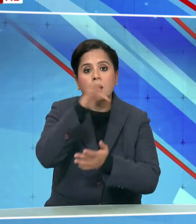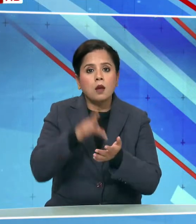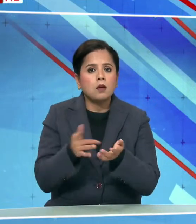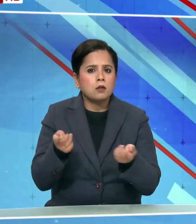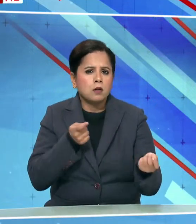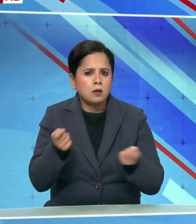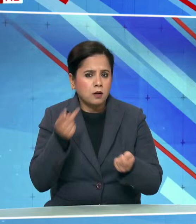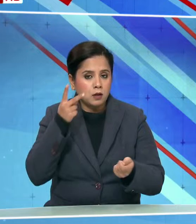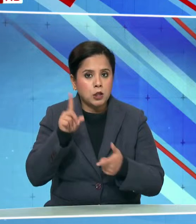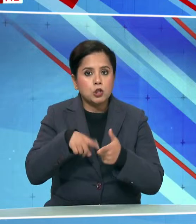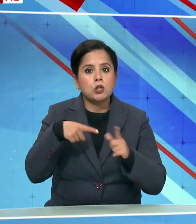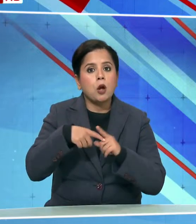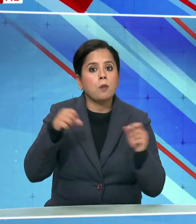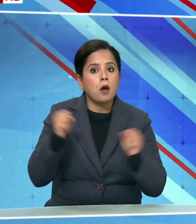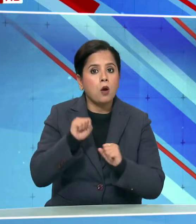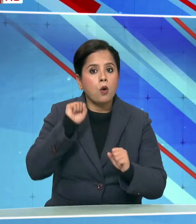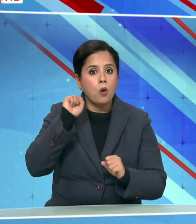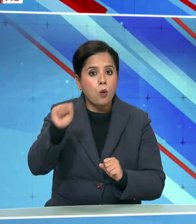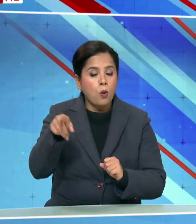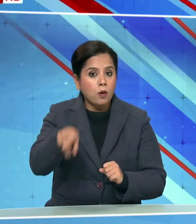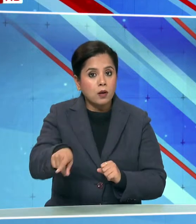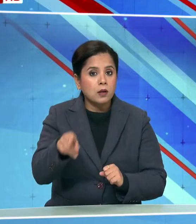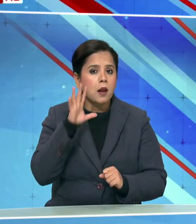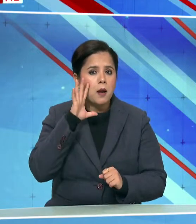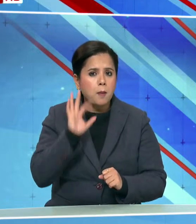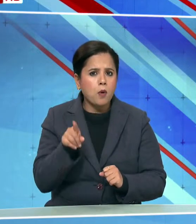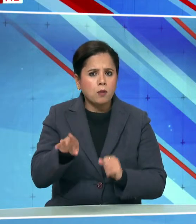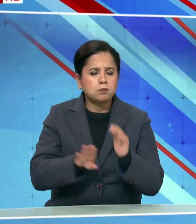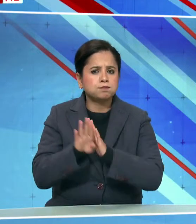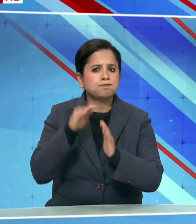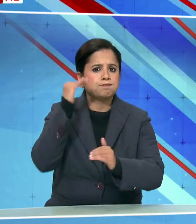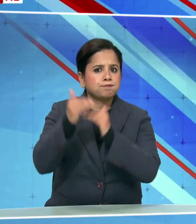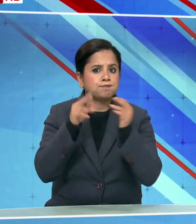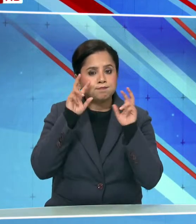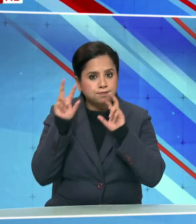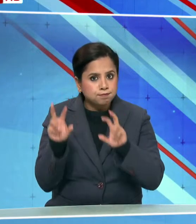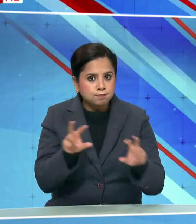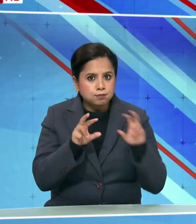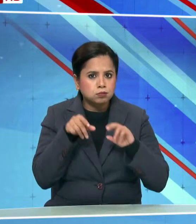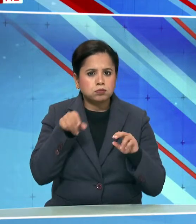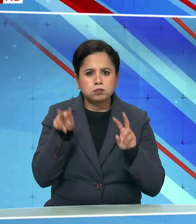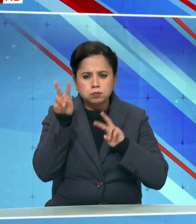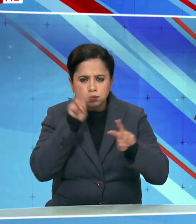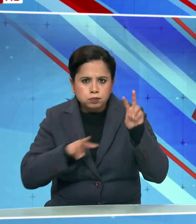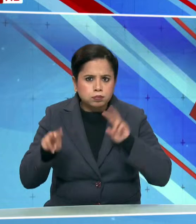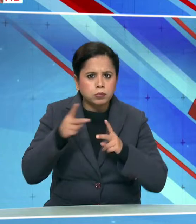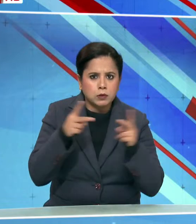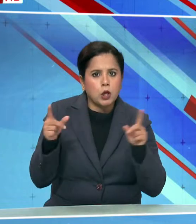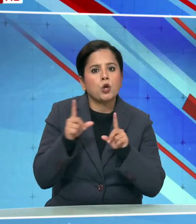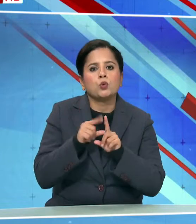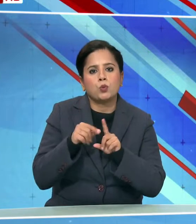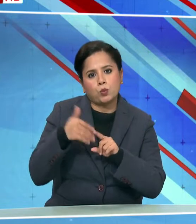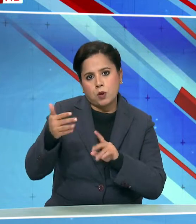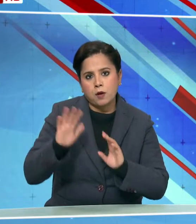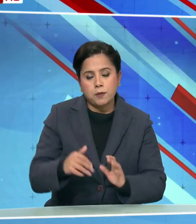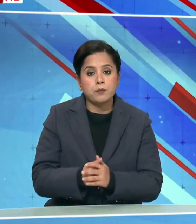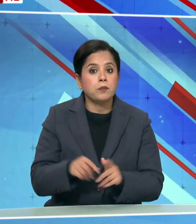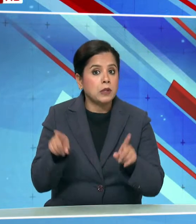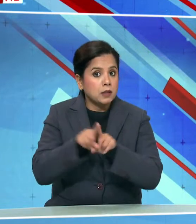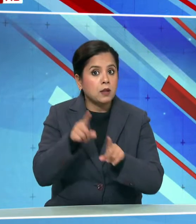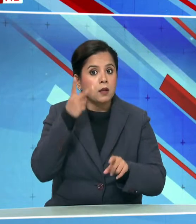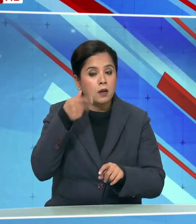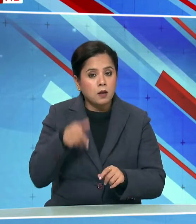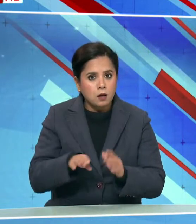शासित प्रदेश जम्मो कश्मीर के व्यापक विकास के लिए समीक शा बैठक करेंगे साथी